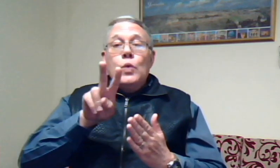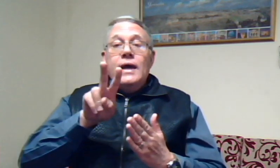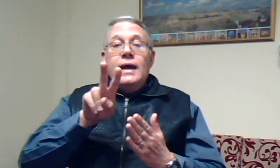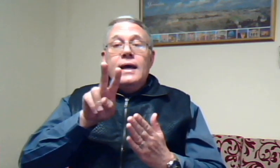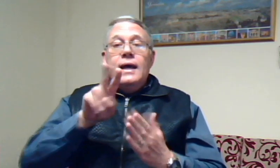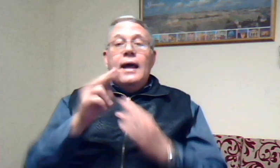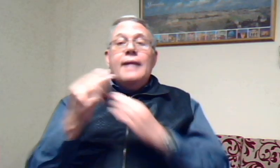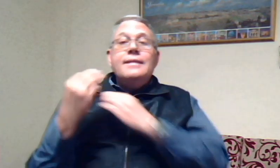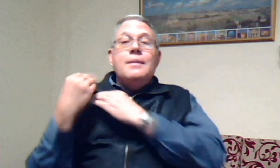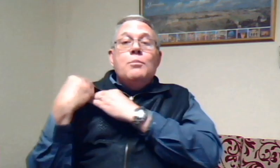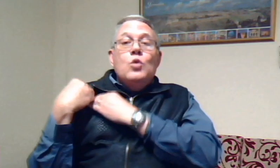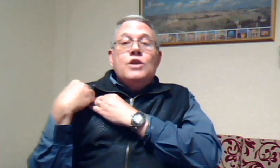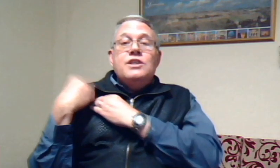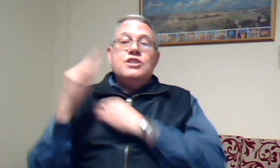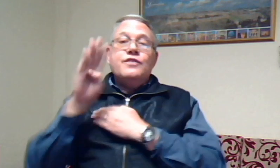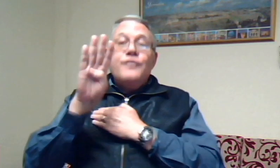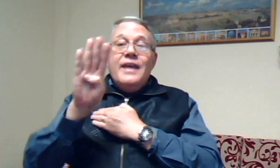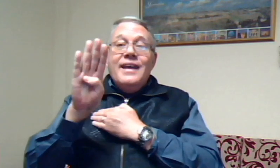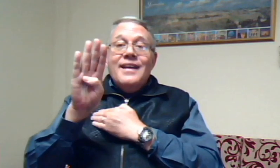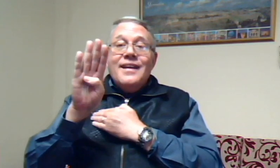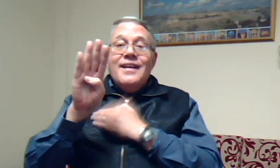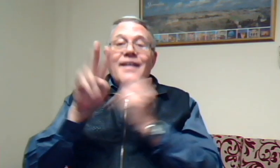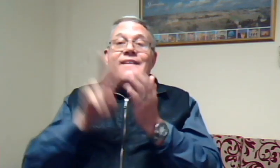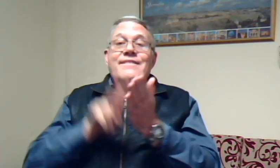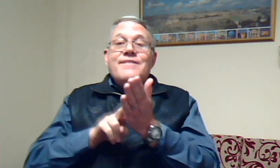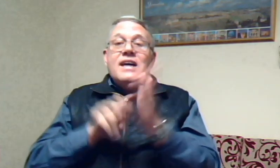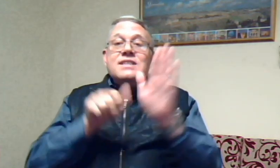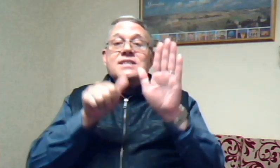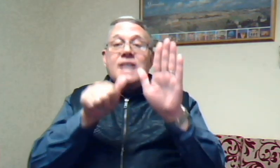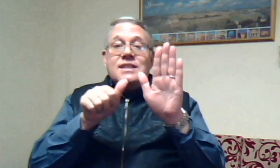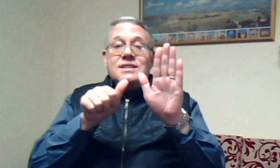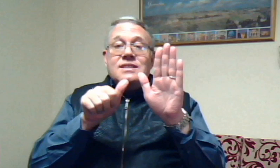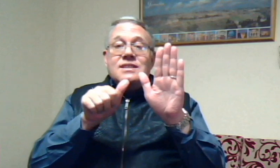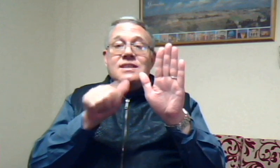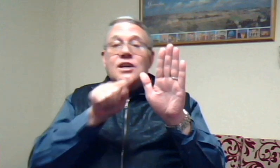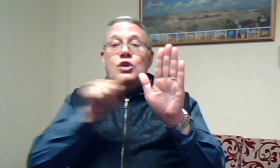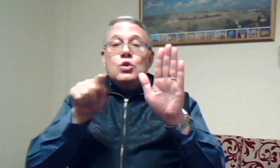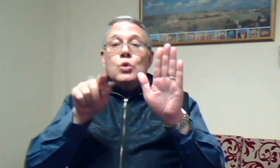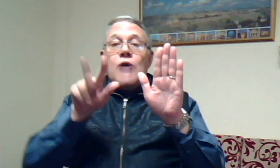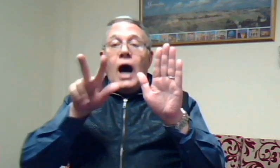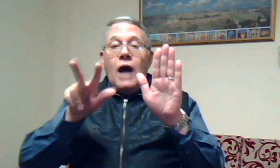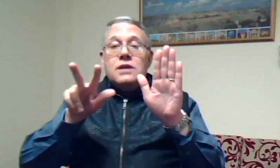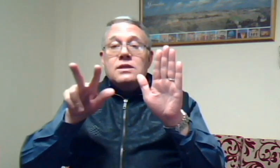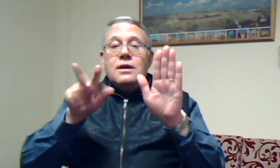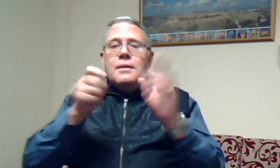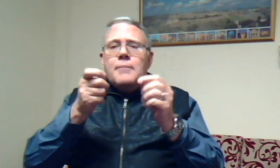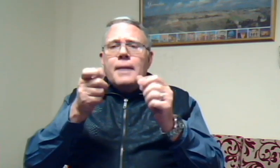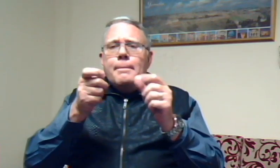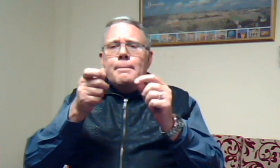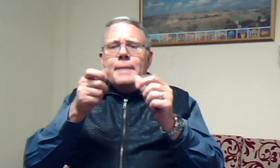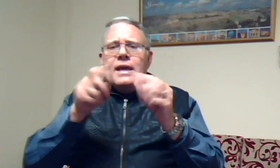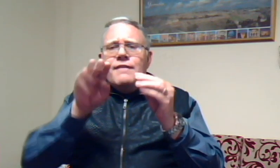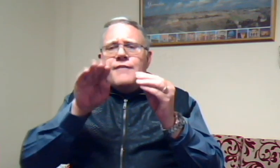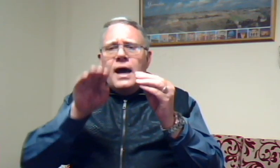Timotheus 4 vers 6 tot 8 maar pikkie verder